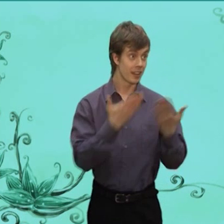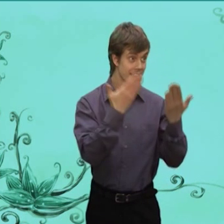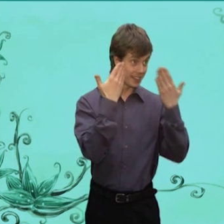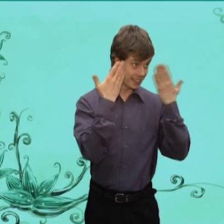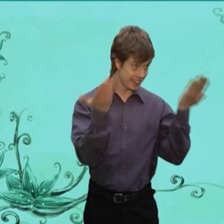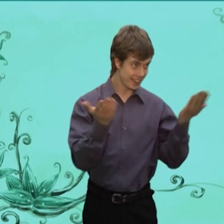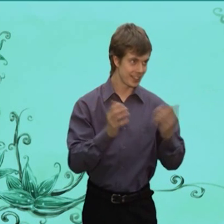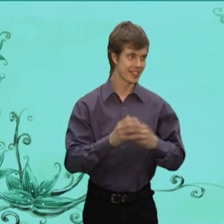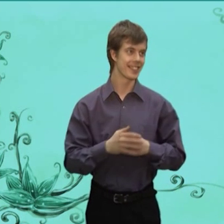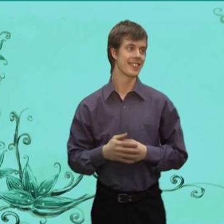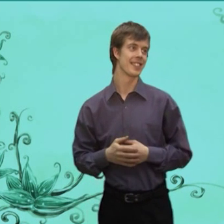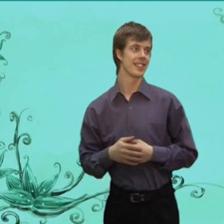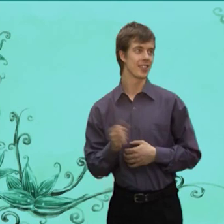Разве Ты не Слыхал